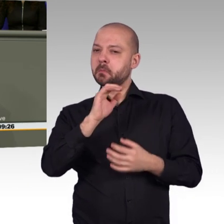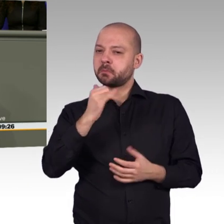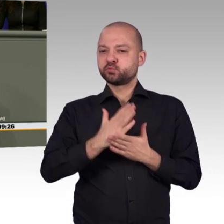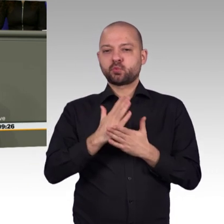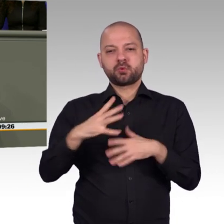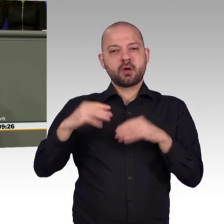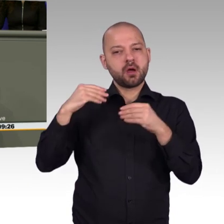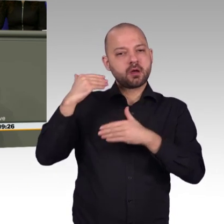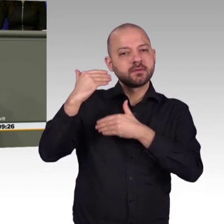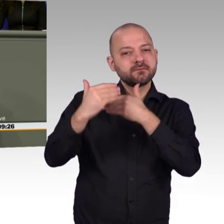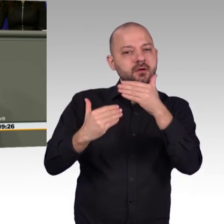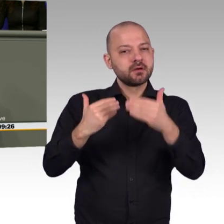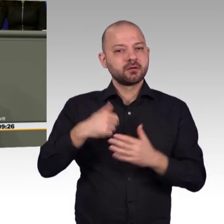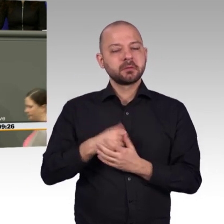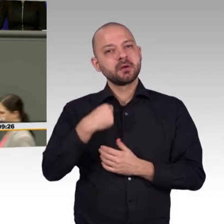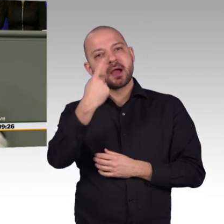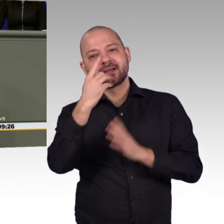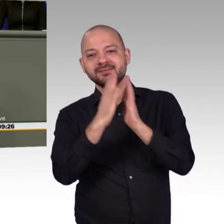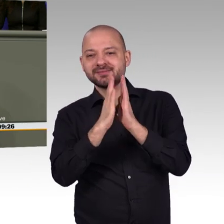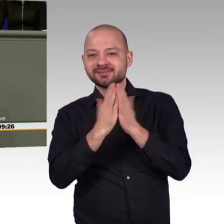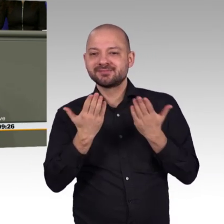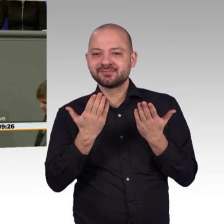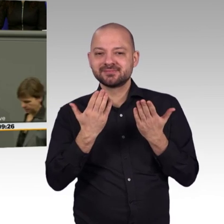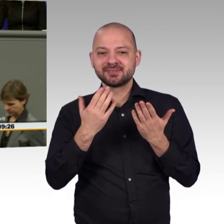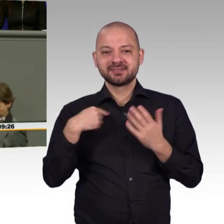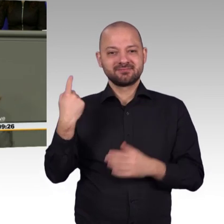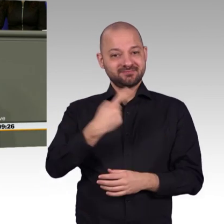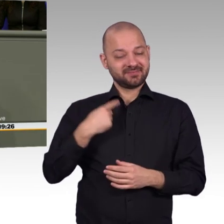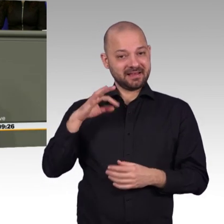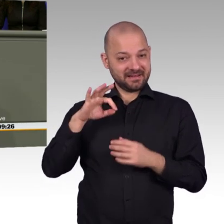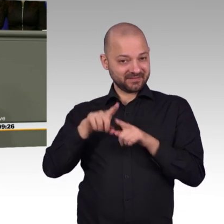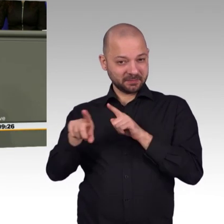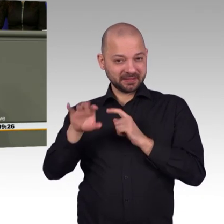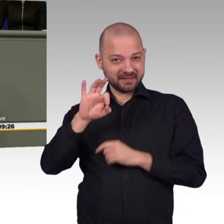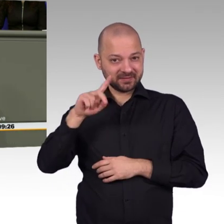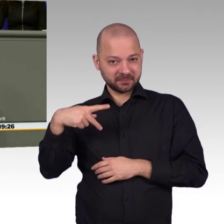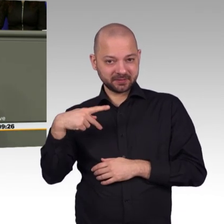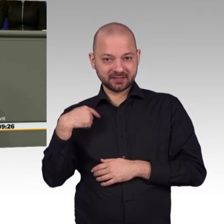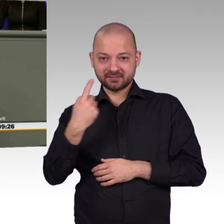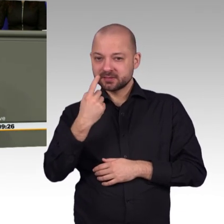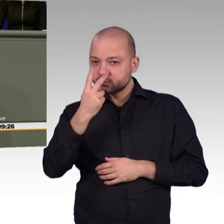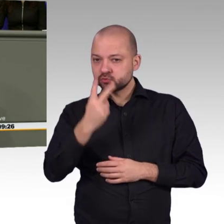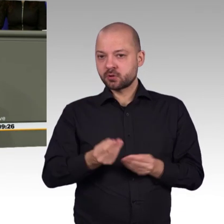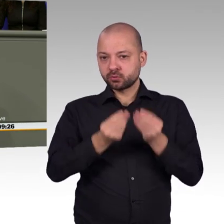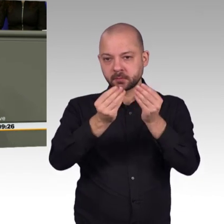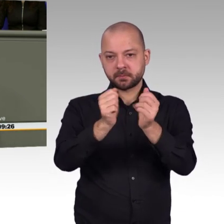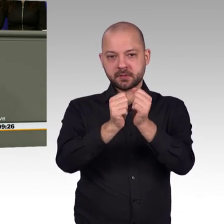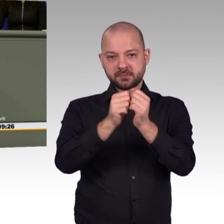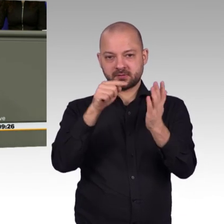den Finanzminister und die Haushälte ersetzt. Das ist doch alles sehr, sehr abenteuerlich. Ich freue mich auf weitere Strategien in den nächsten Monaten und